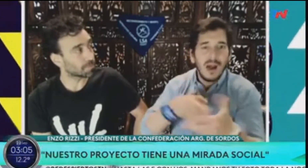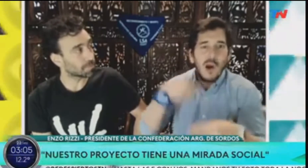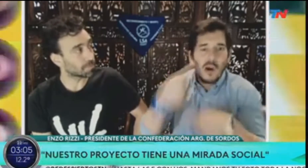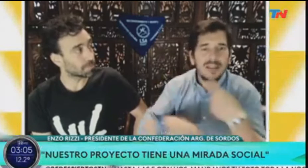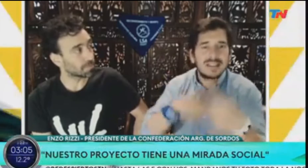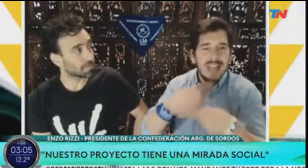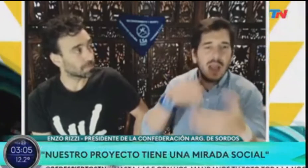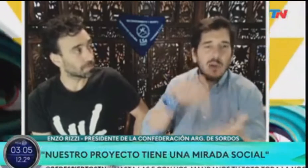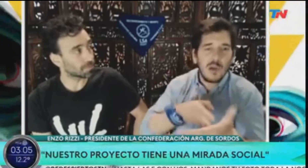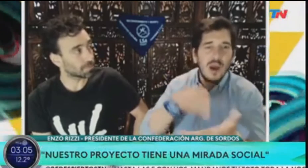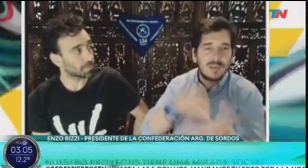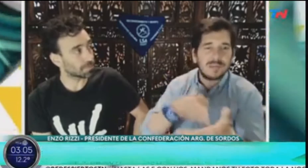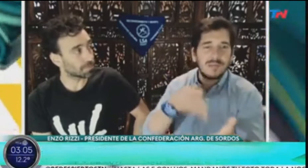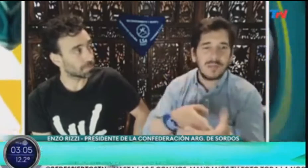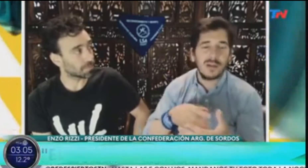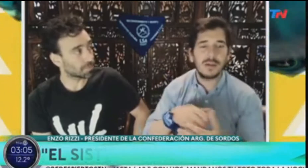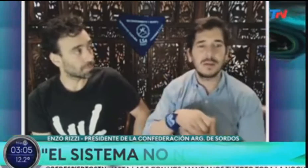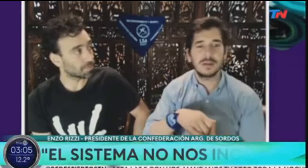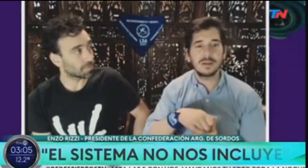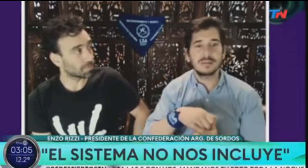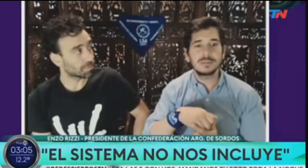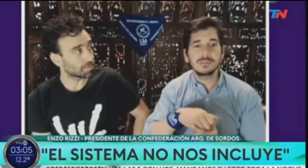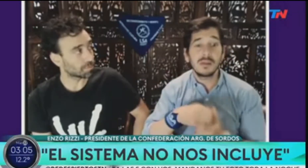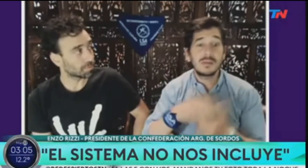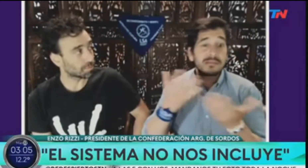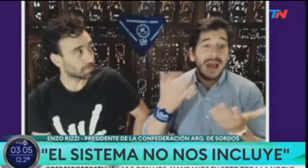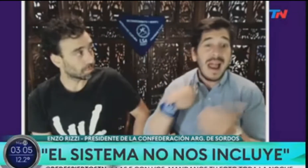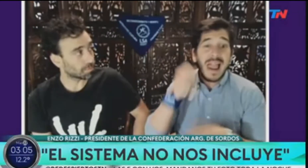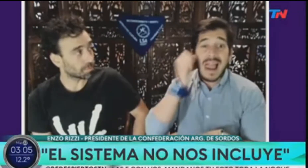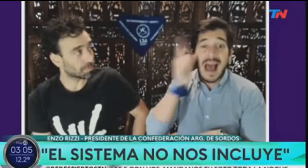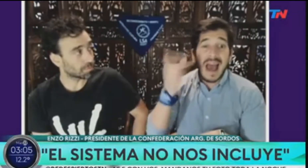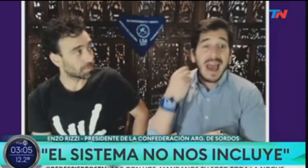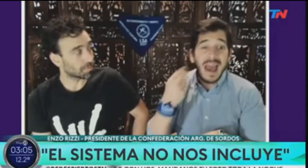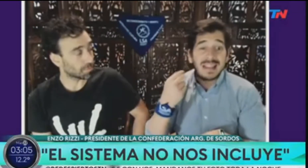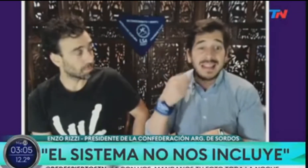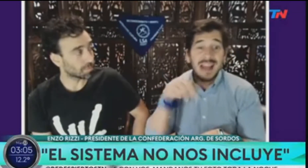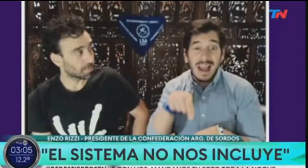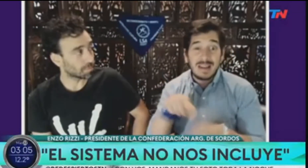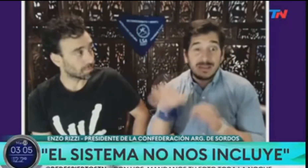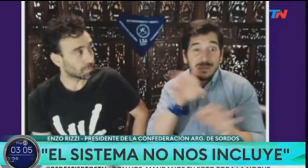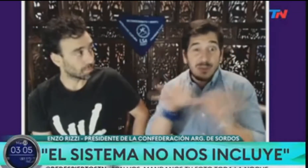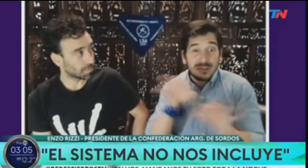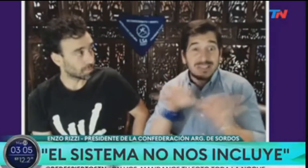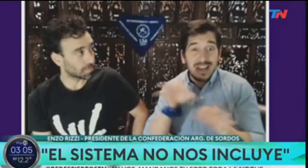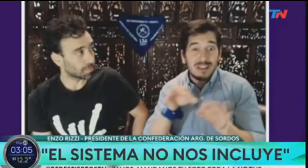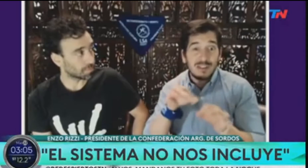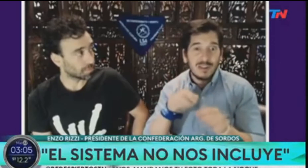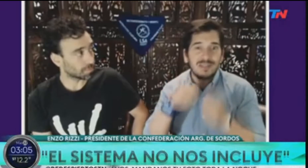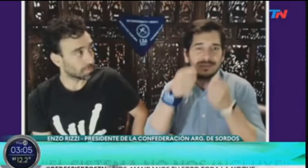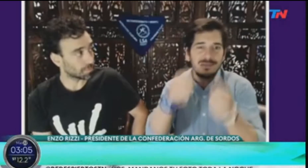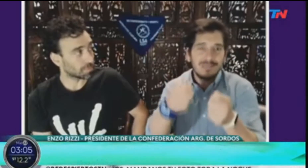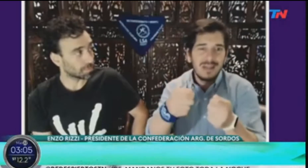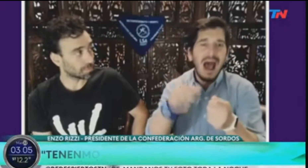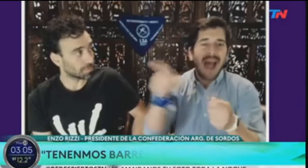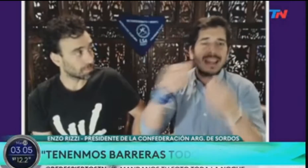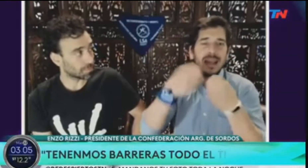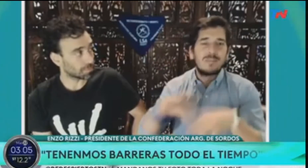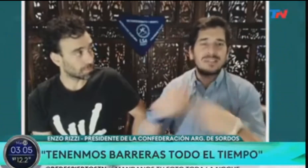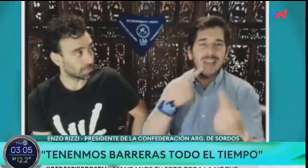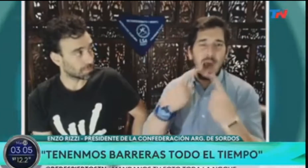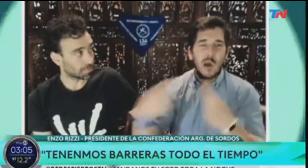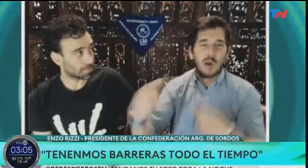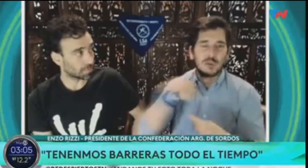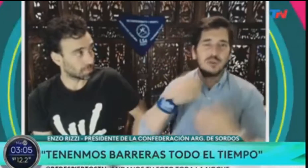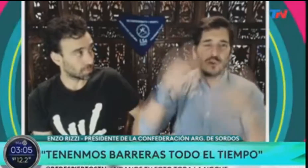comunidad sorda, y por eso tienen fallas, y por eso se siguen dando obstáculos. Por eso la idea de